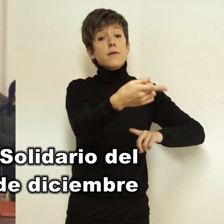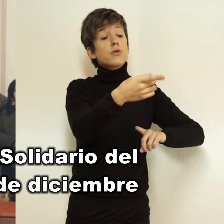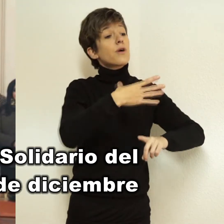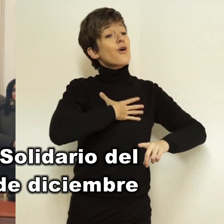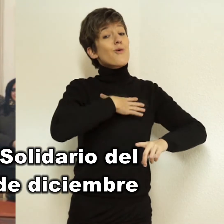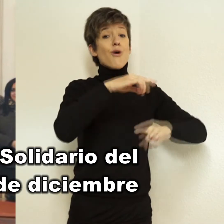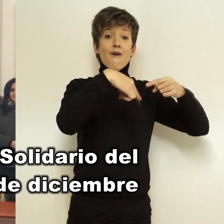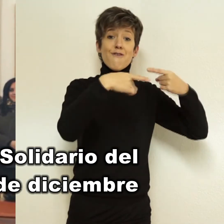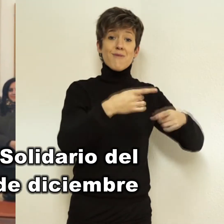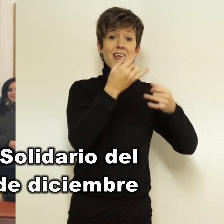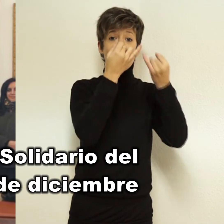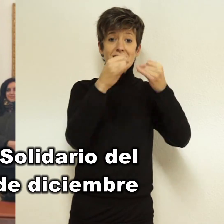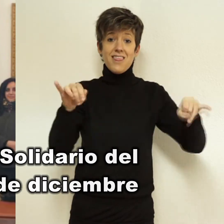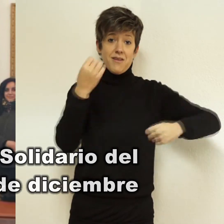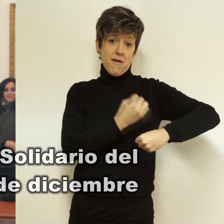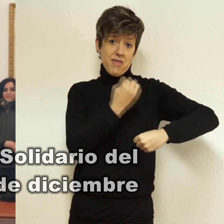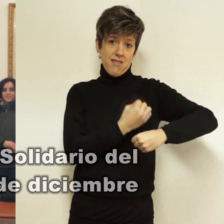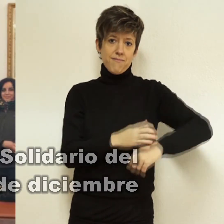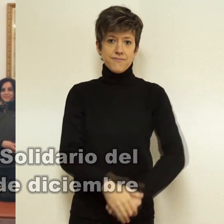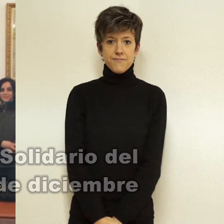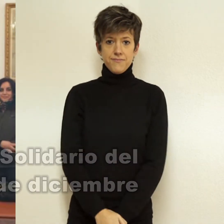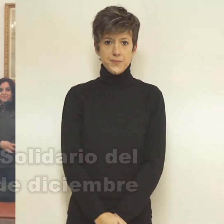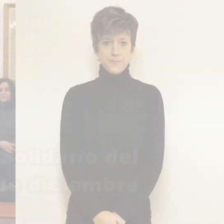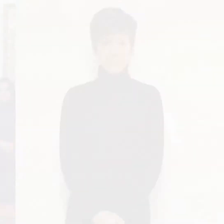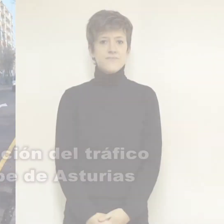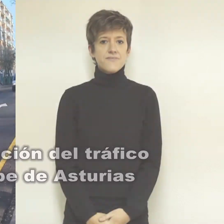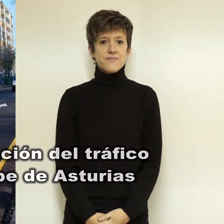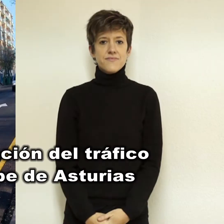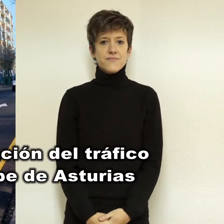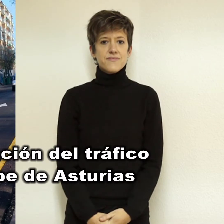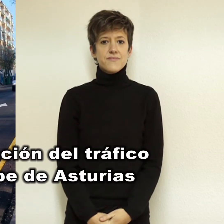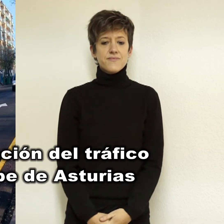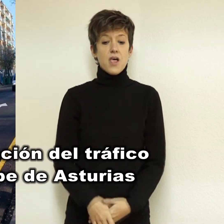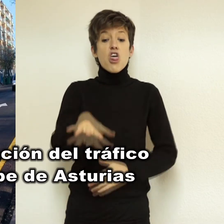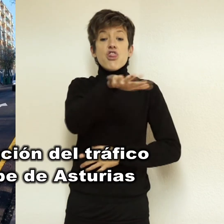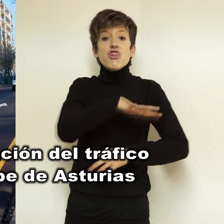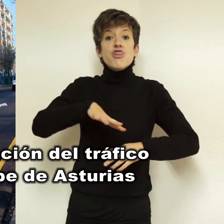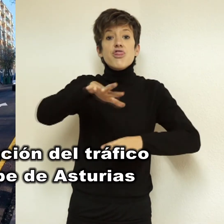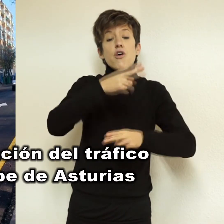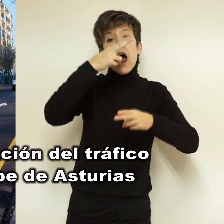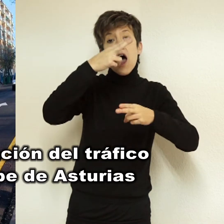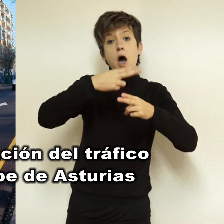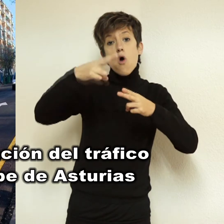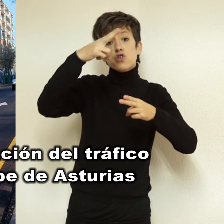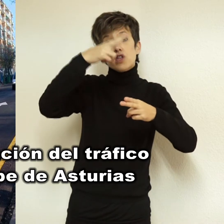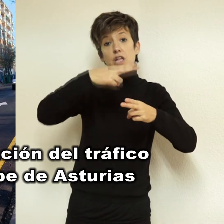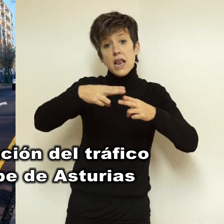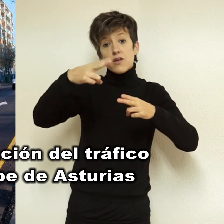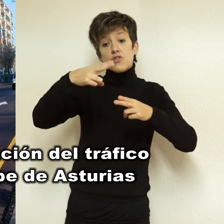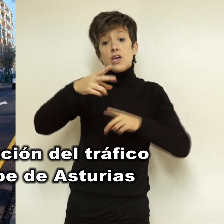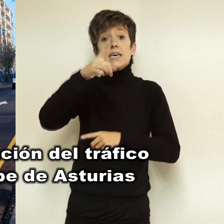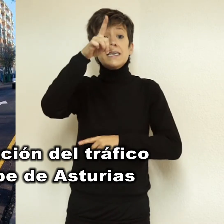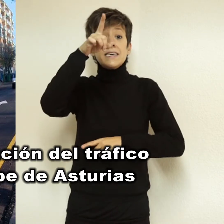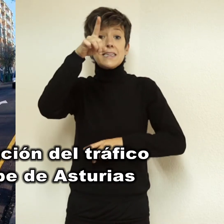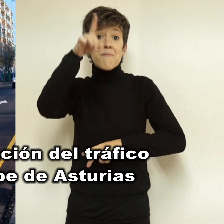perecederos, a fin de que las familias puedan celebrar estas fechas. Hosteleros de la zona, vecinos y usuarios de los centros